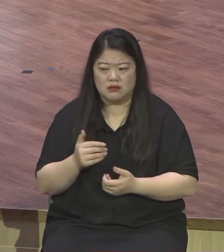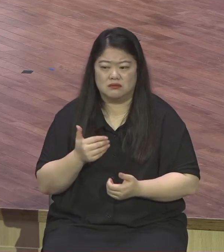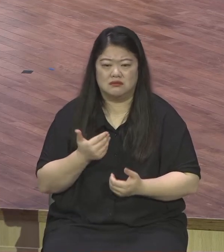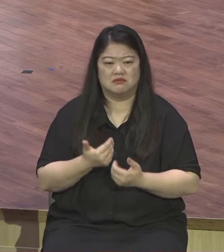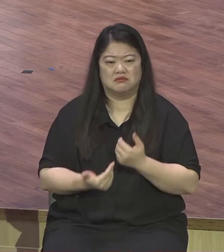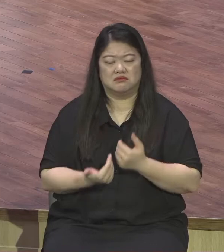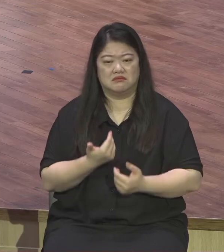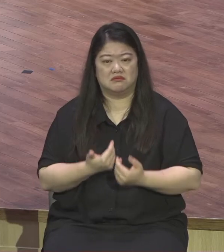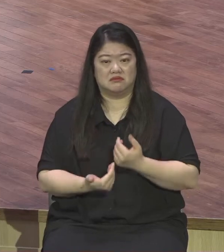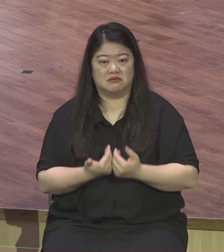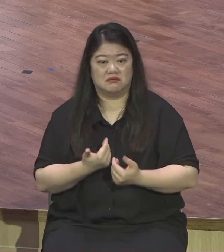못 받았다 그 말이지요